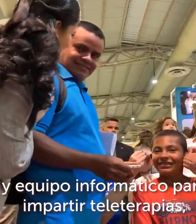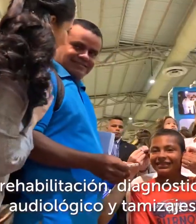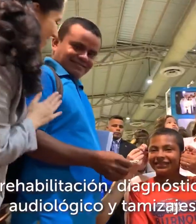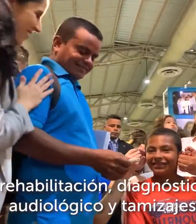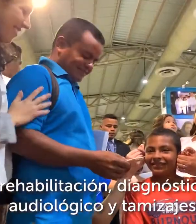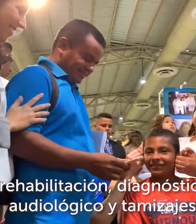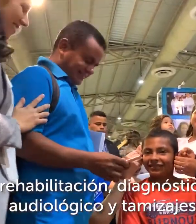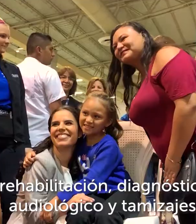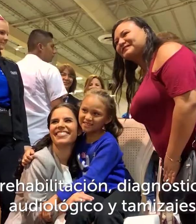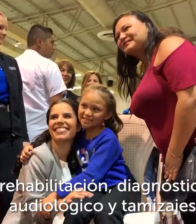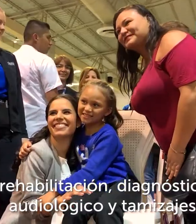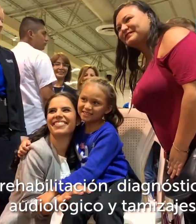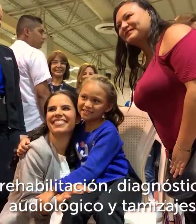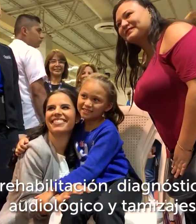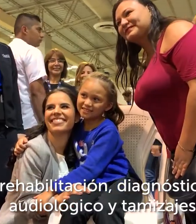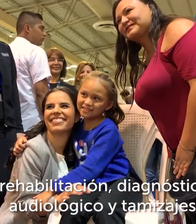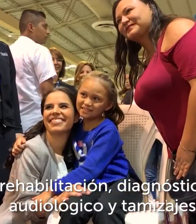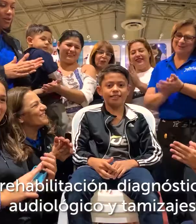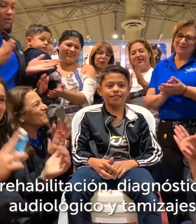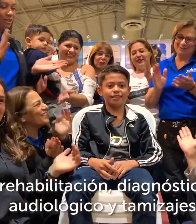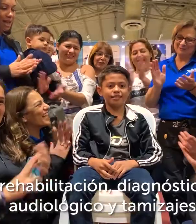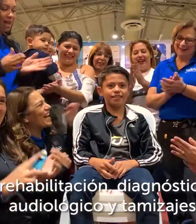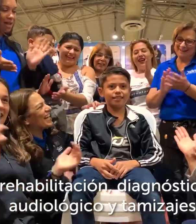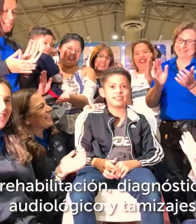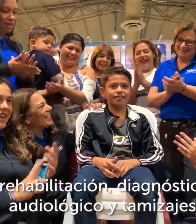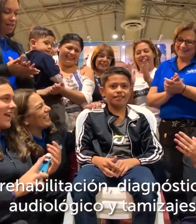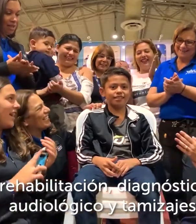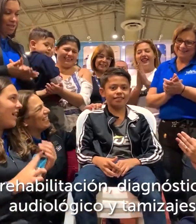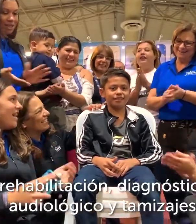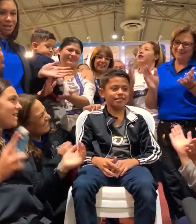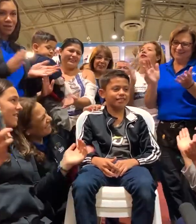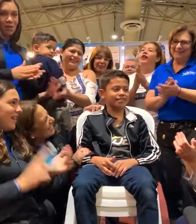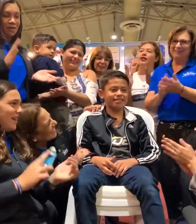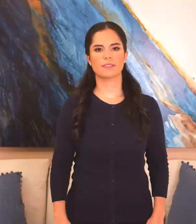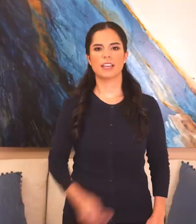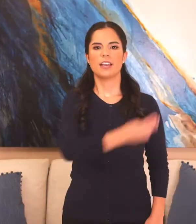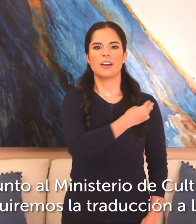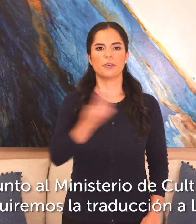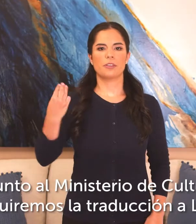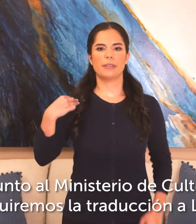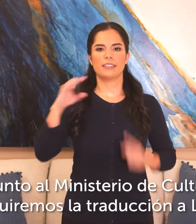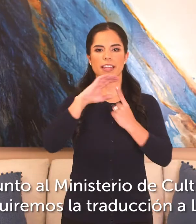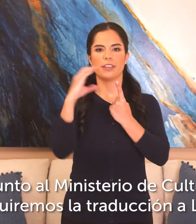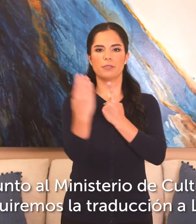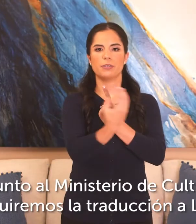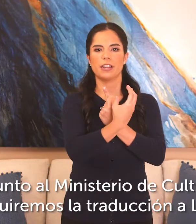rehabilitación diagnóstico biológico y tamizajes junto al ministerio de cultura